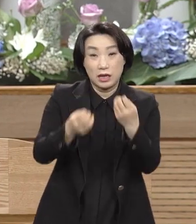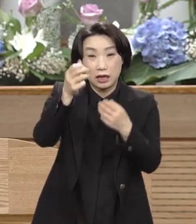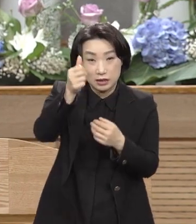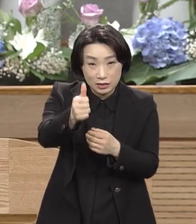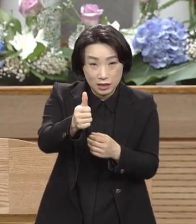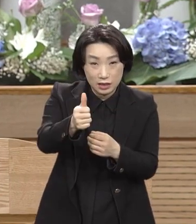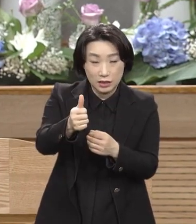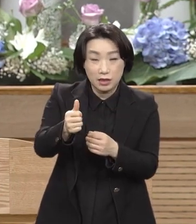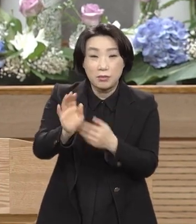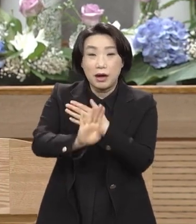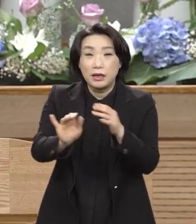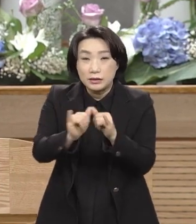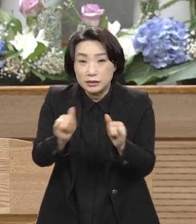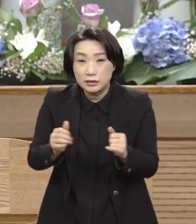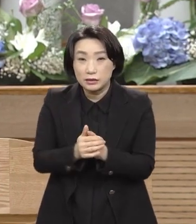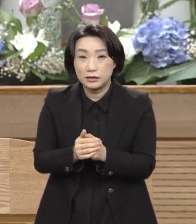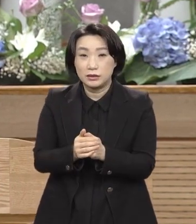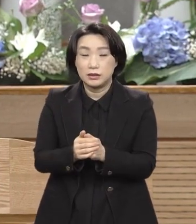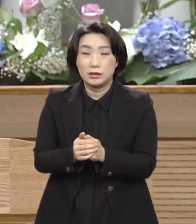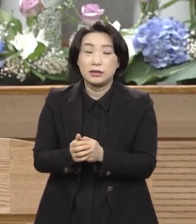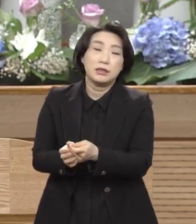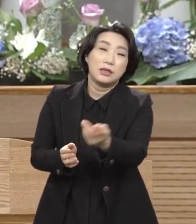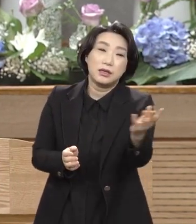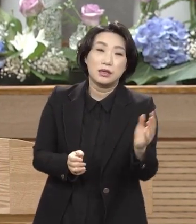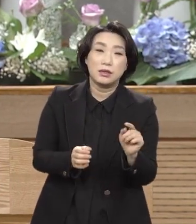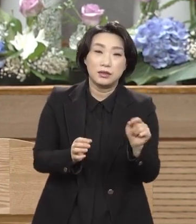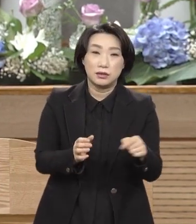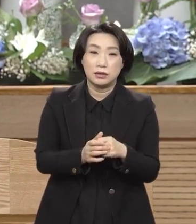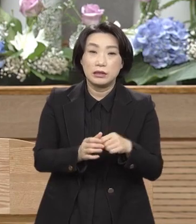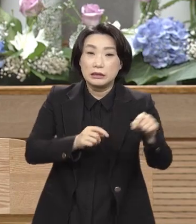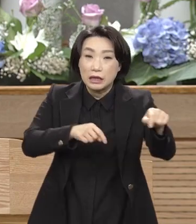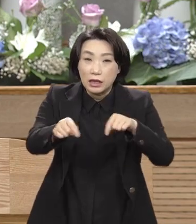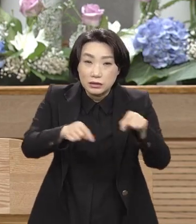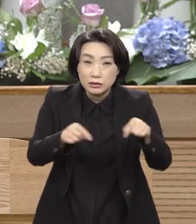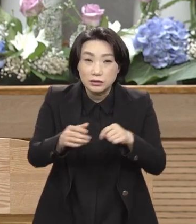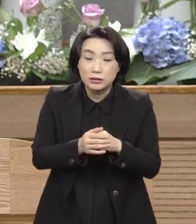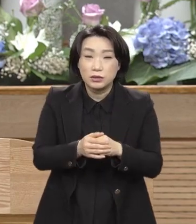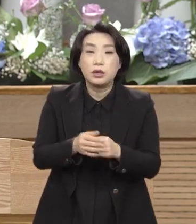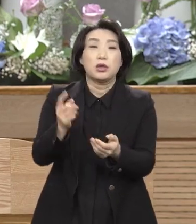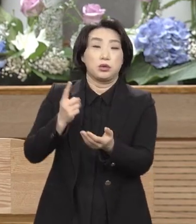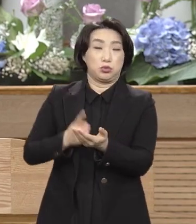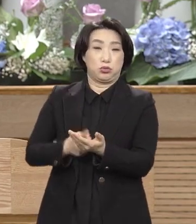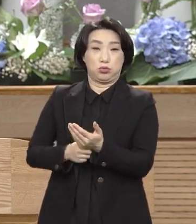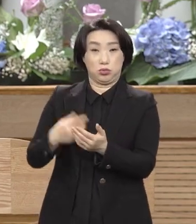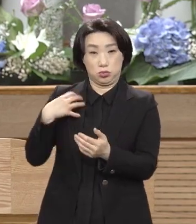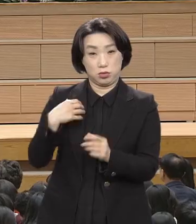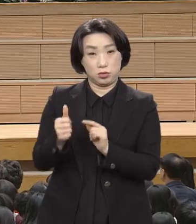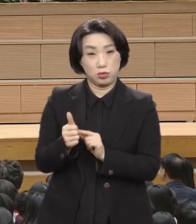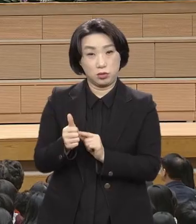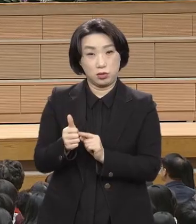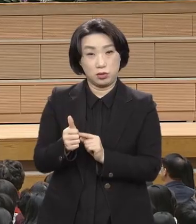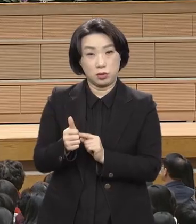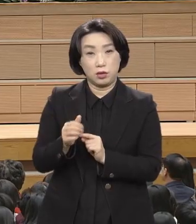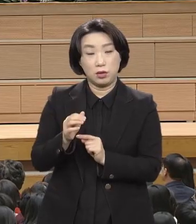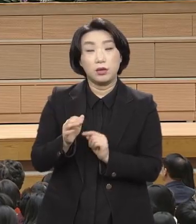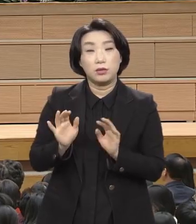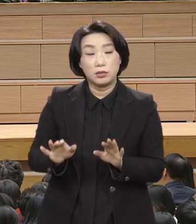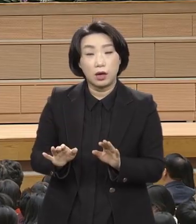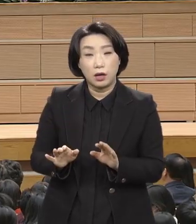발세인들. 이들을 다스리는 총독이. 빌라도가 효염이 없다.